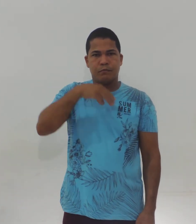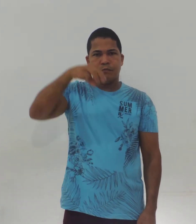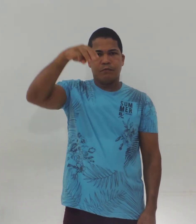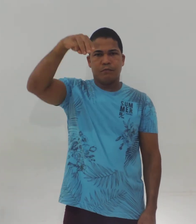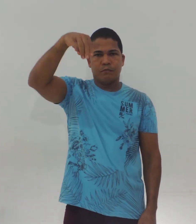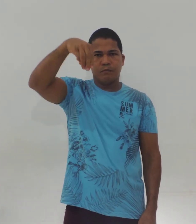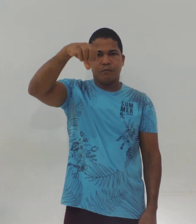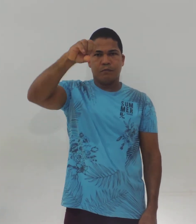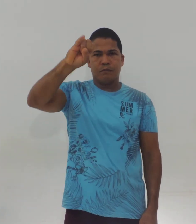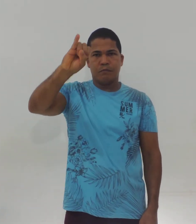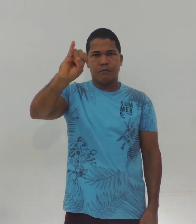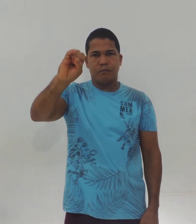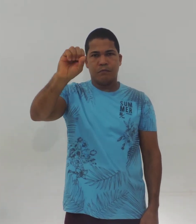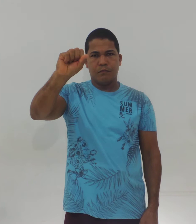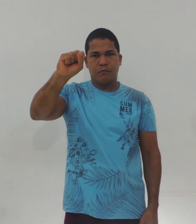Amém.